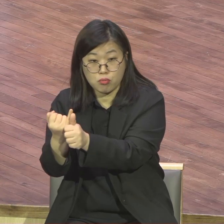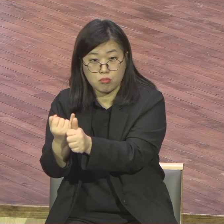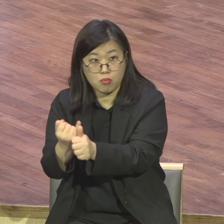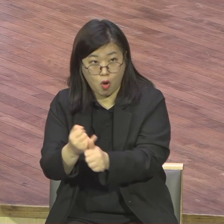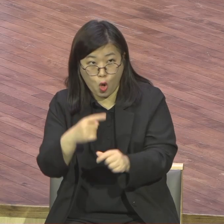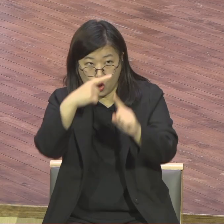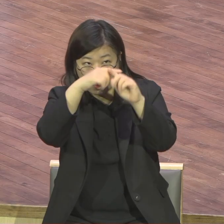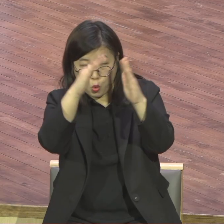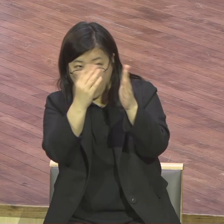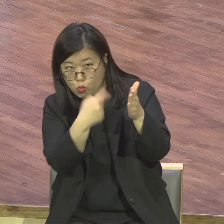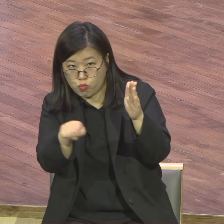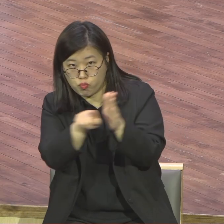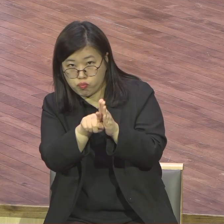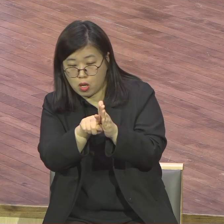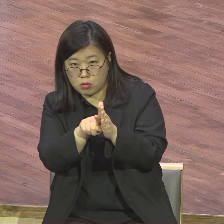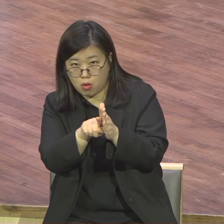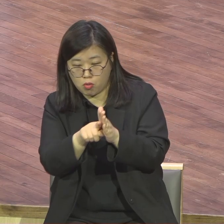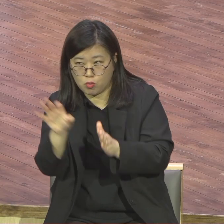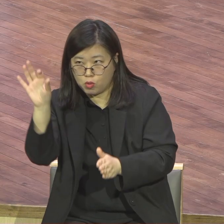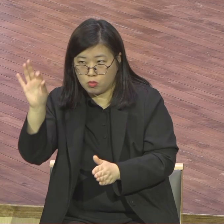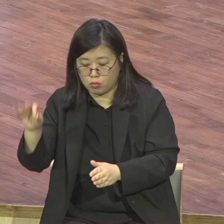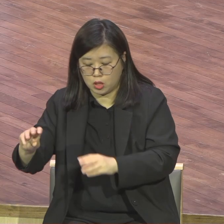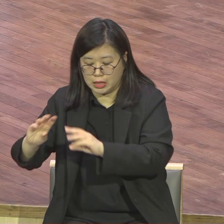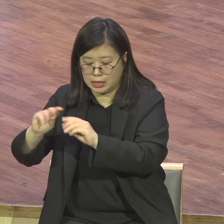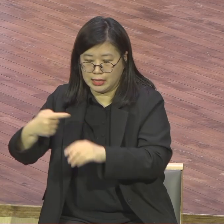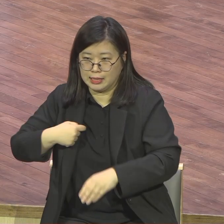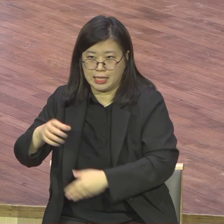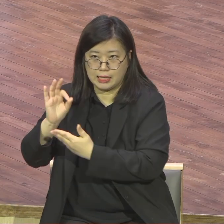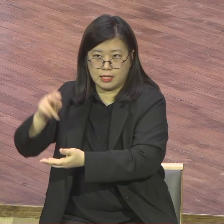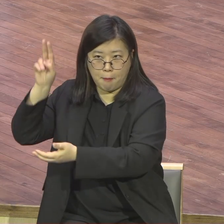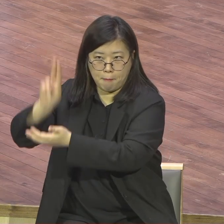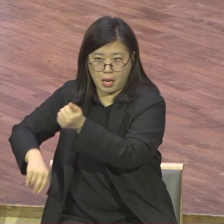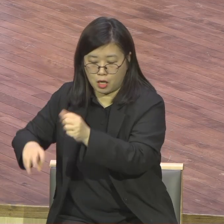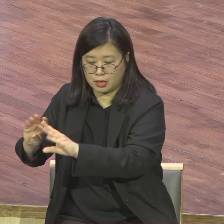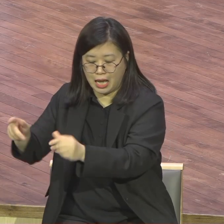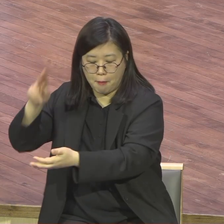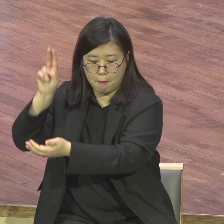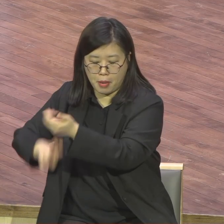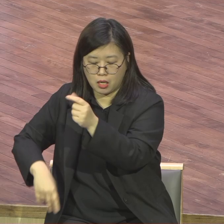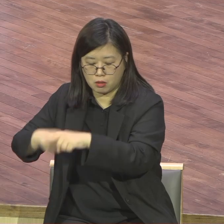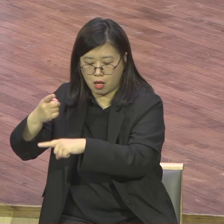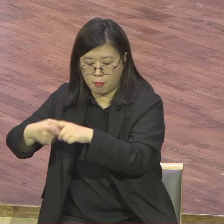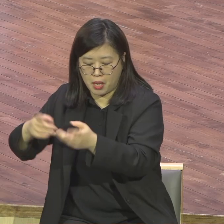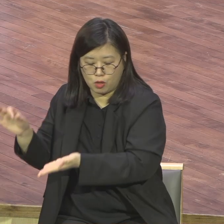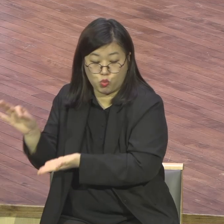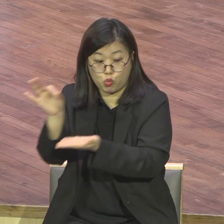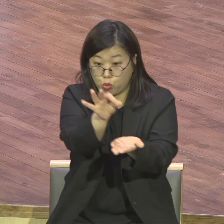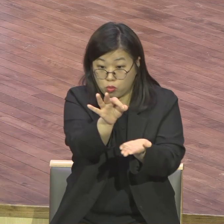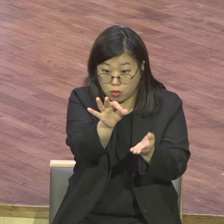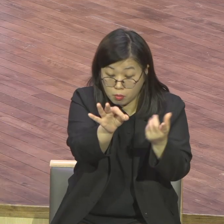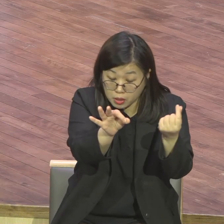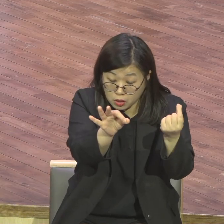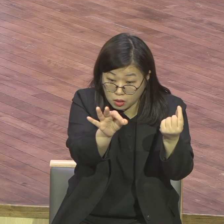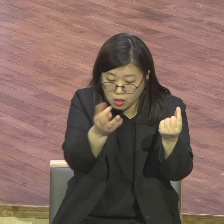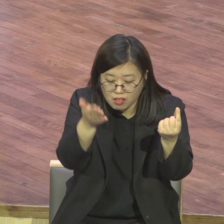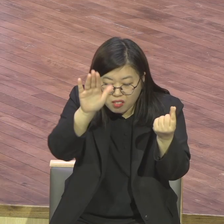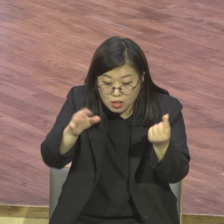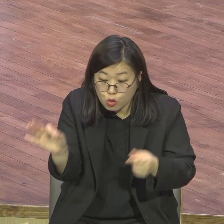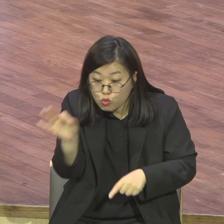바나바는 올인했고 아나니아 삽비라는 반 올인했어요. 반 됐습니다. 먹고